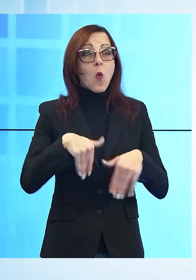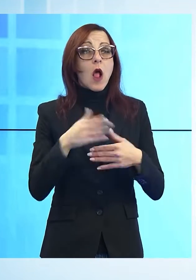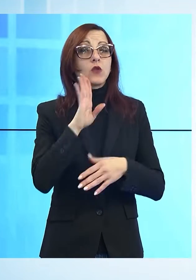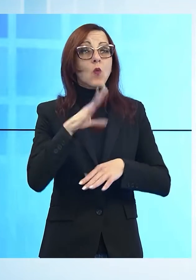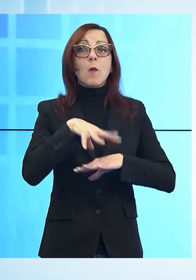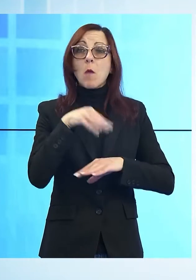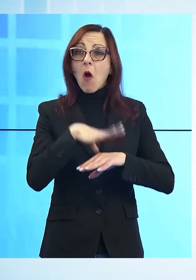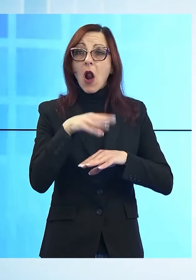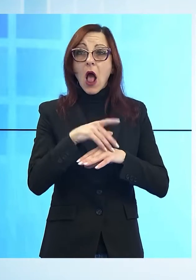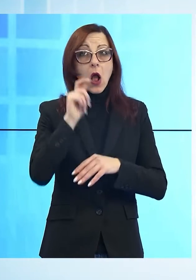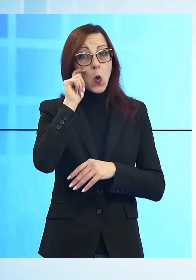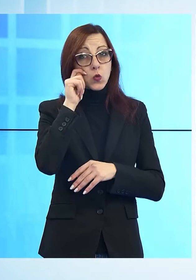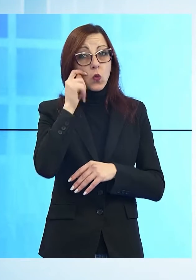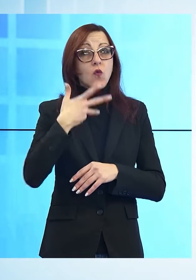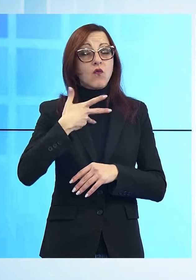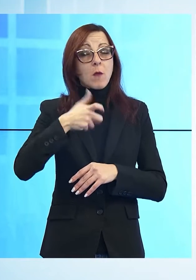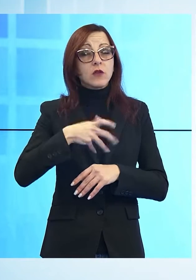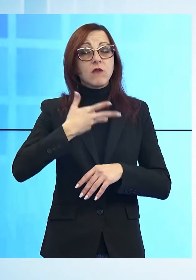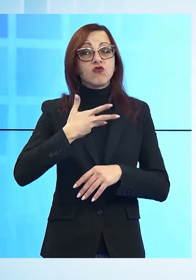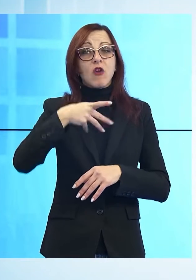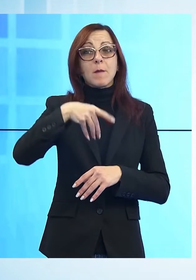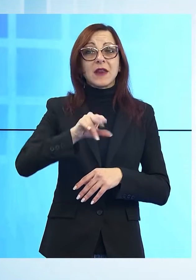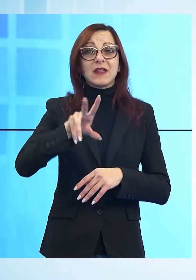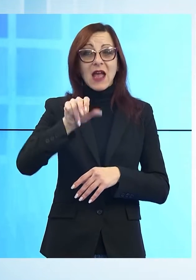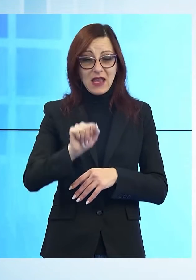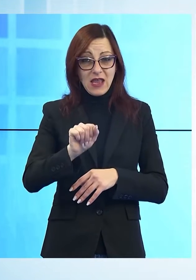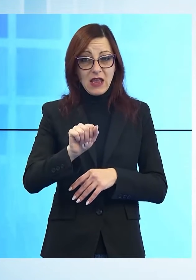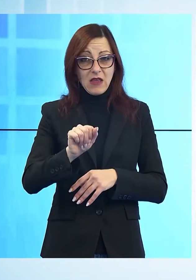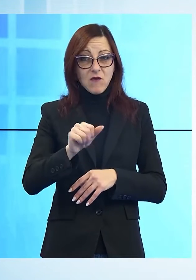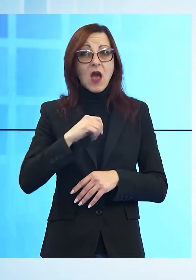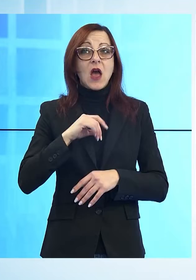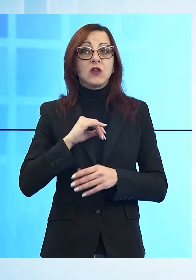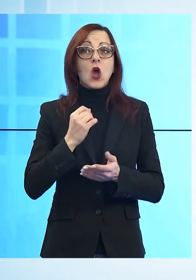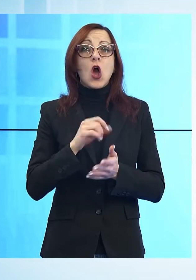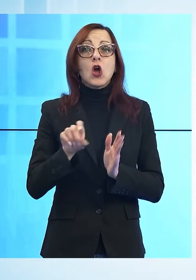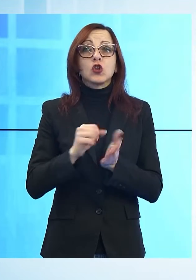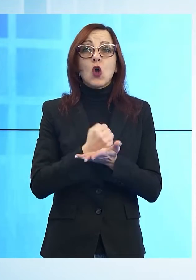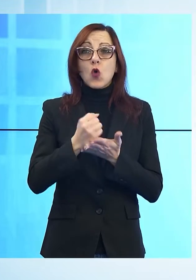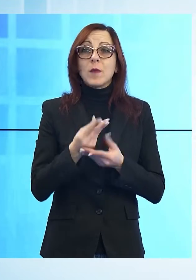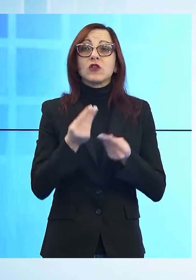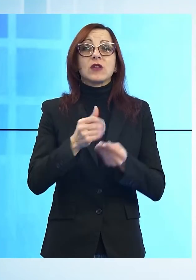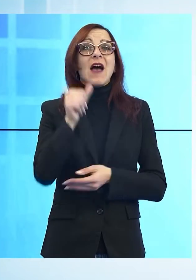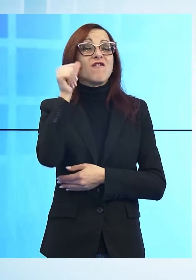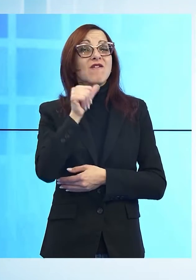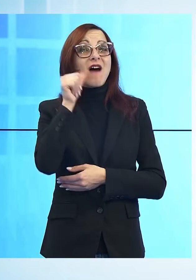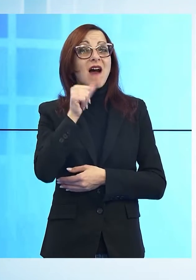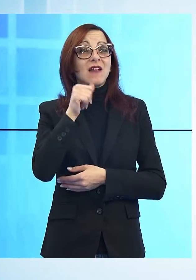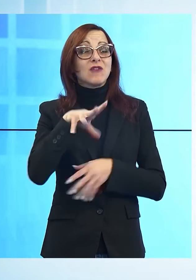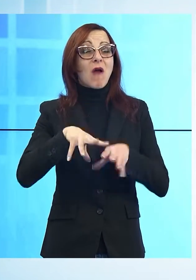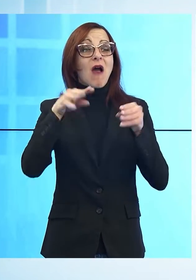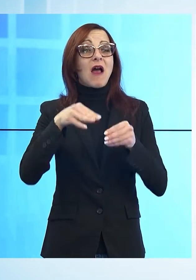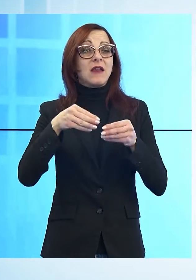titolare di partita IVA, che utilizzando una falsa identità era riuscita a deludere in un primo momento i sistemi di controllo.